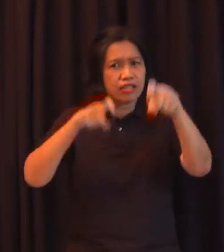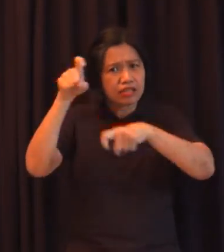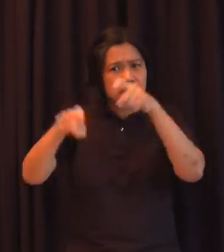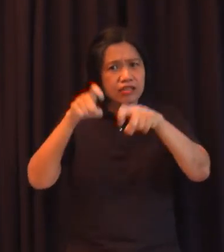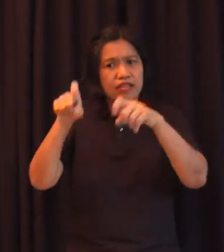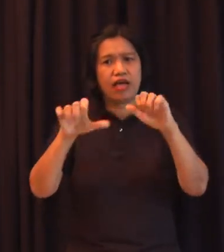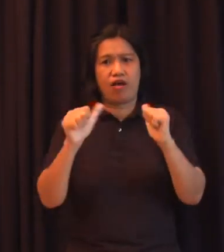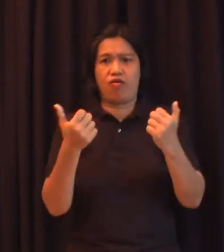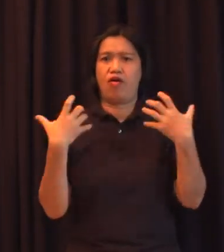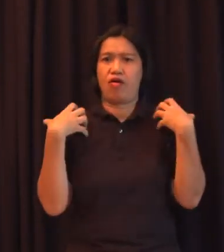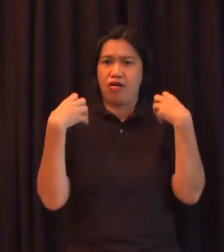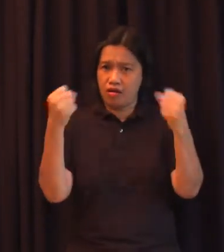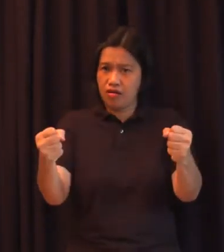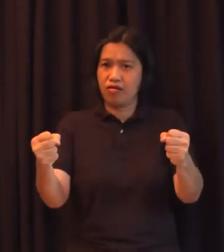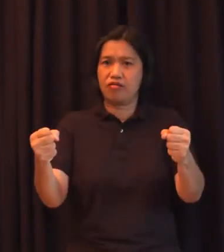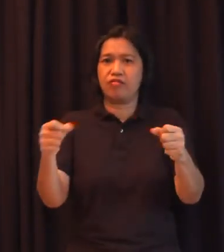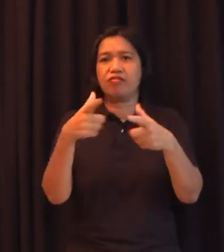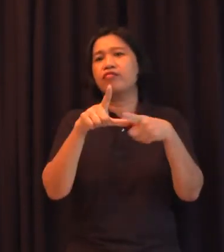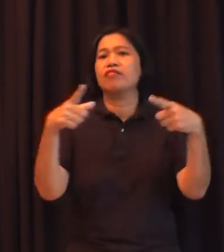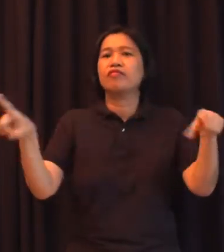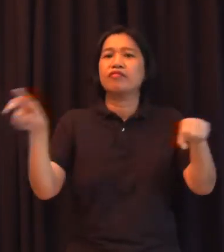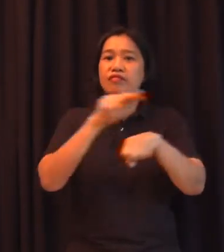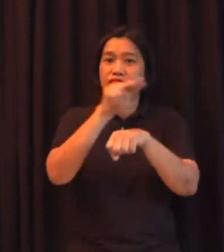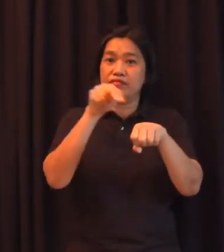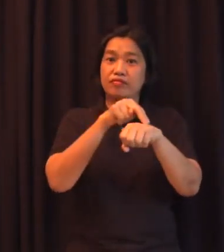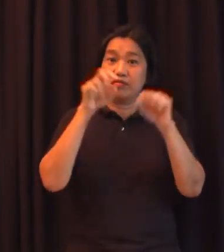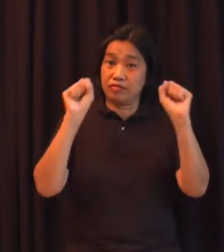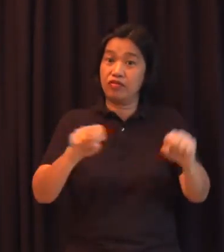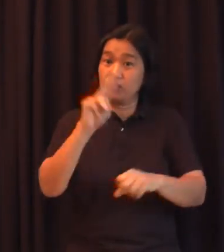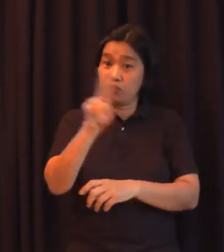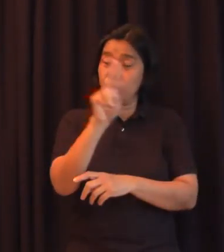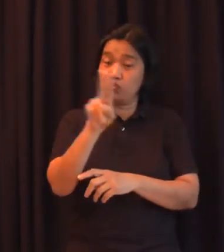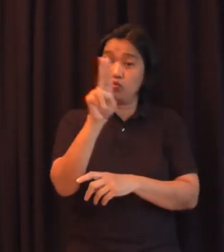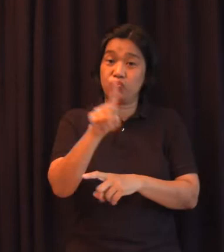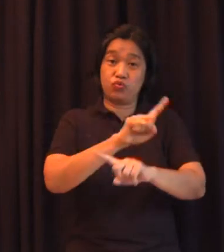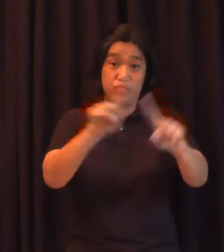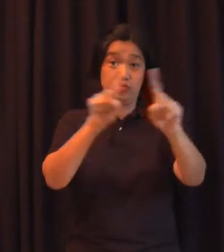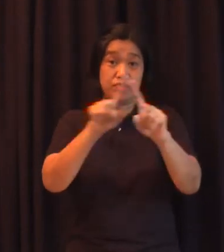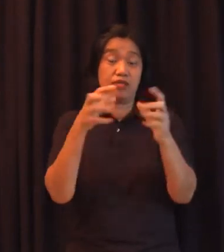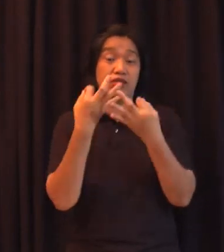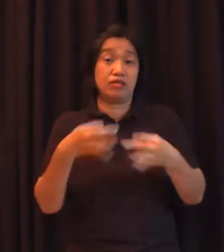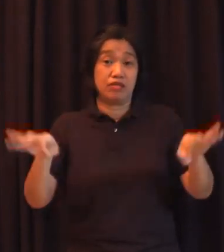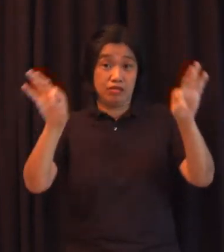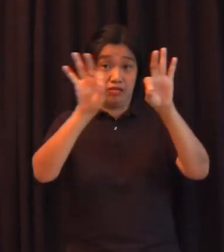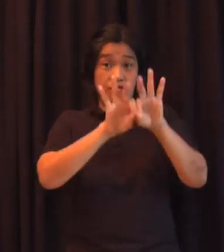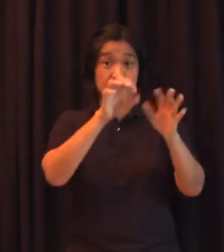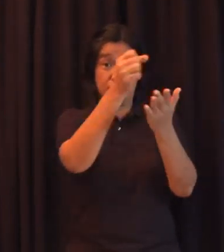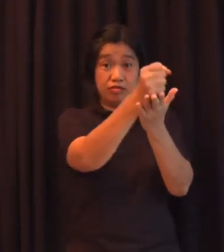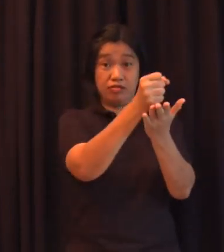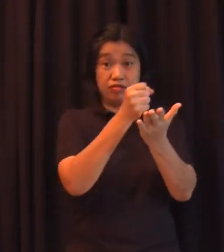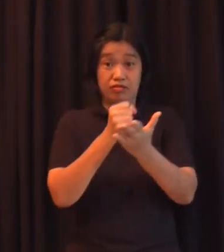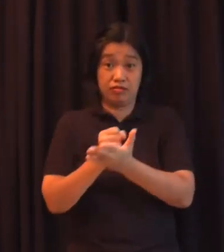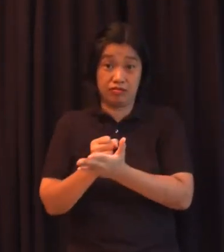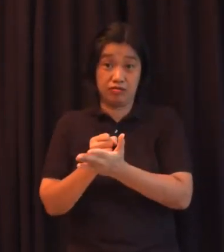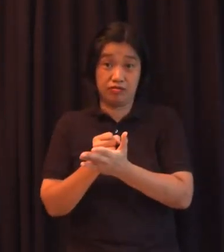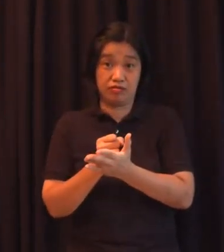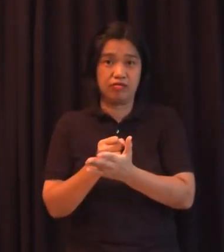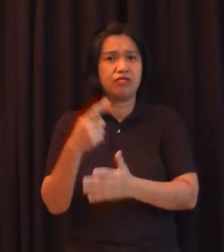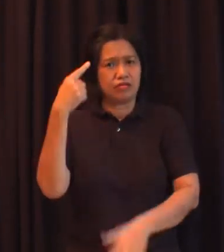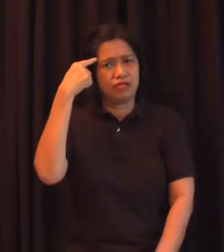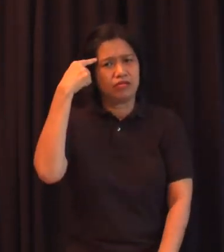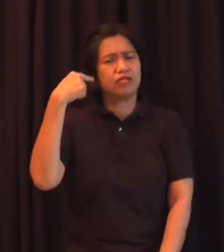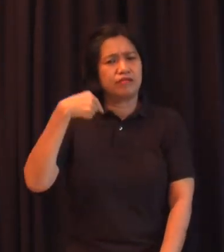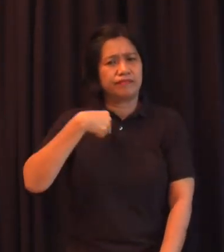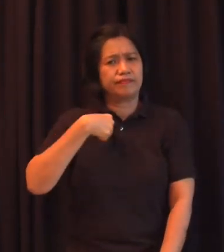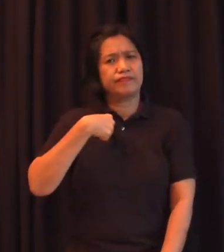ito na magamit sa iba't ibang mahahalagang domains. Tingin ko, nandito na tayo sa ganitong punto sa development